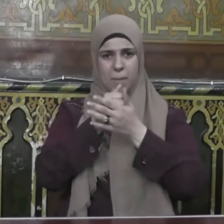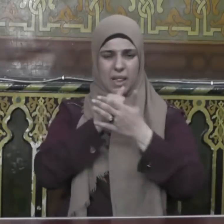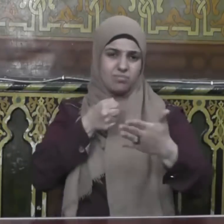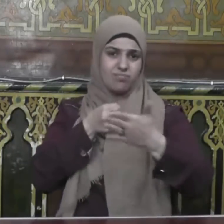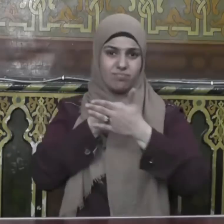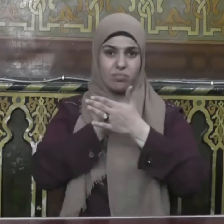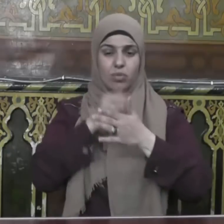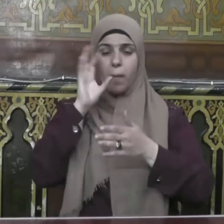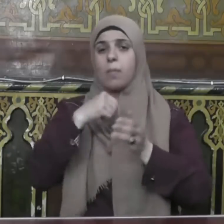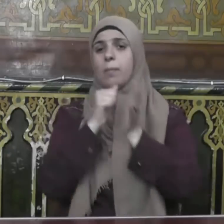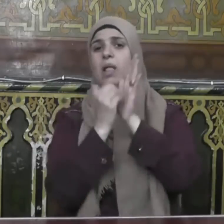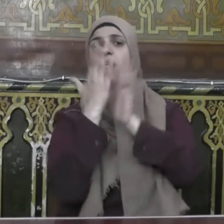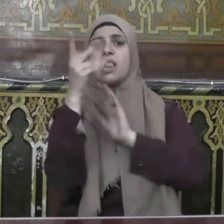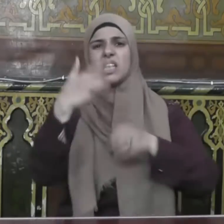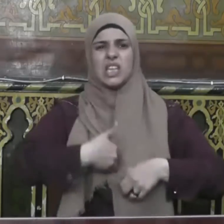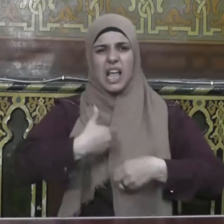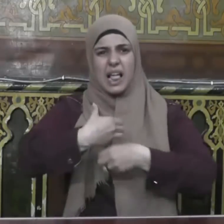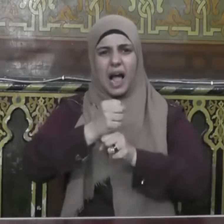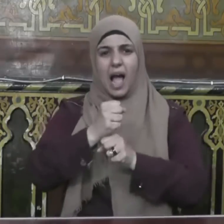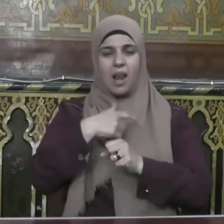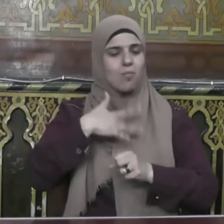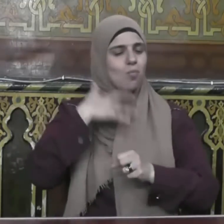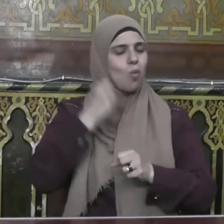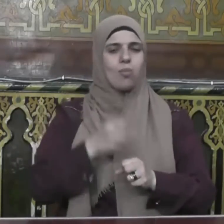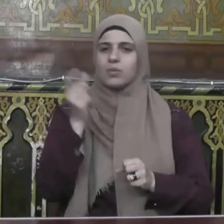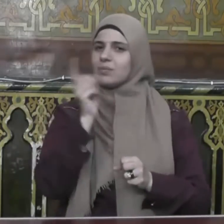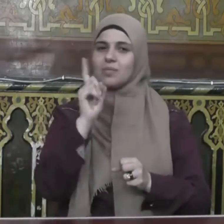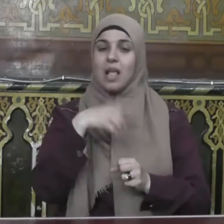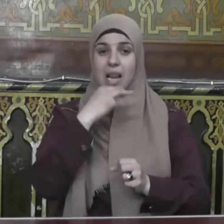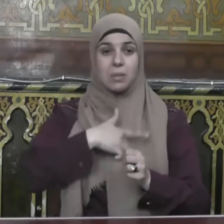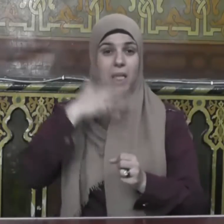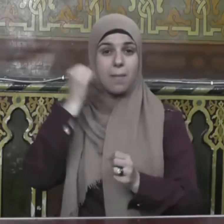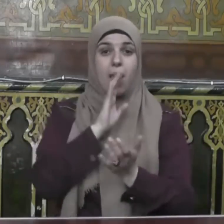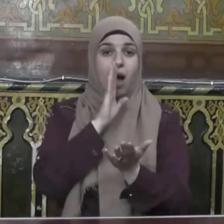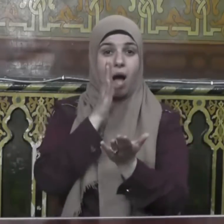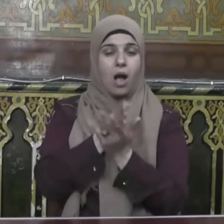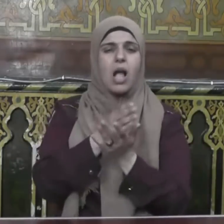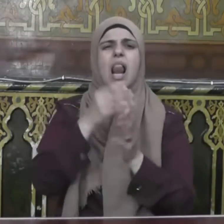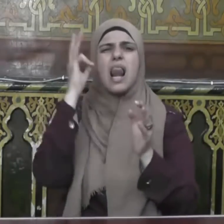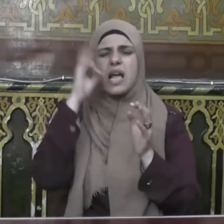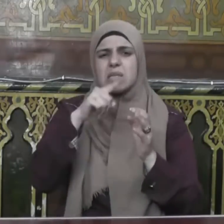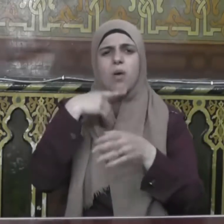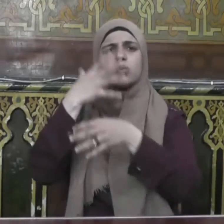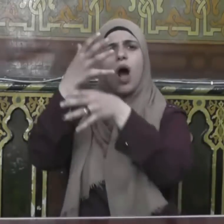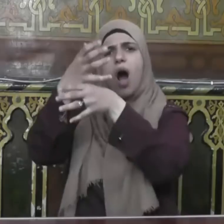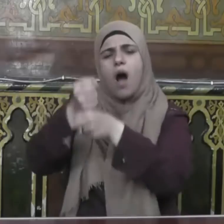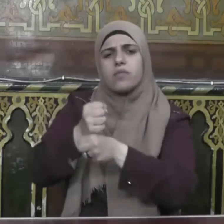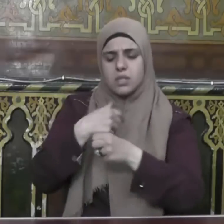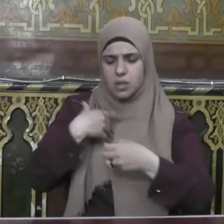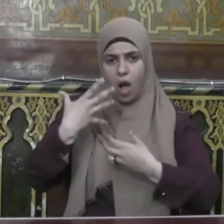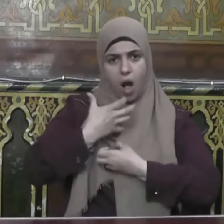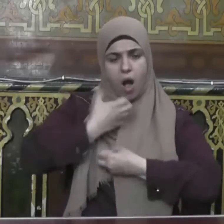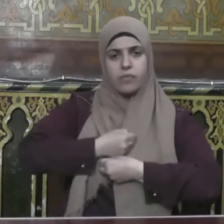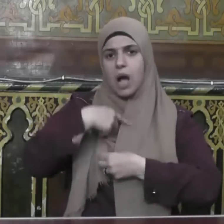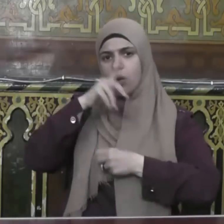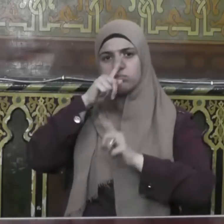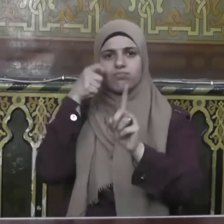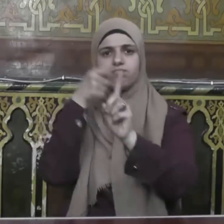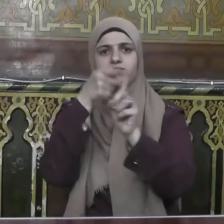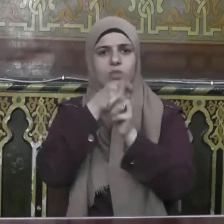جنبه وهو يعلم فالإيمان الحقيقي هو الذي يحفظ صاحبه من التعدي على حقوق الآخرين